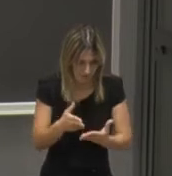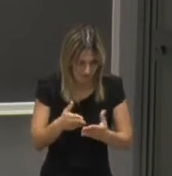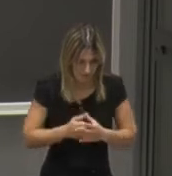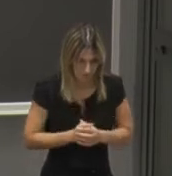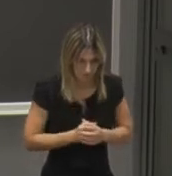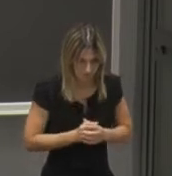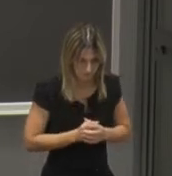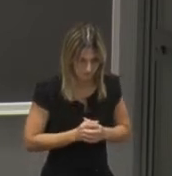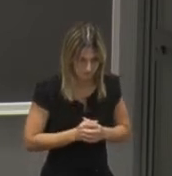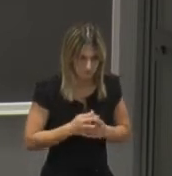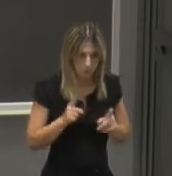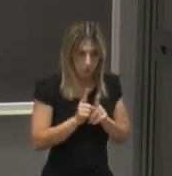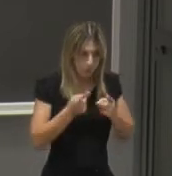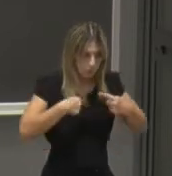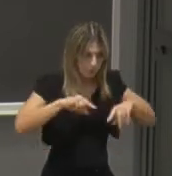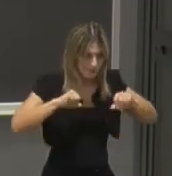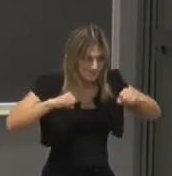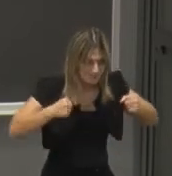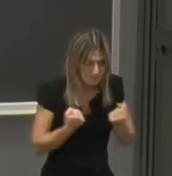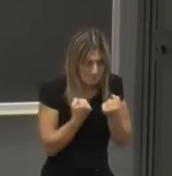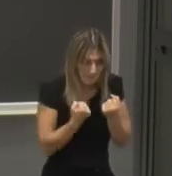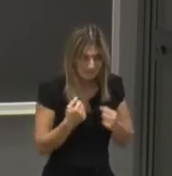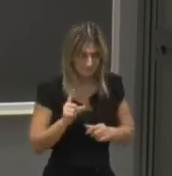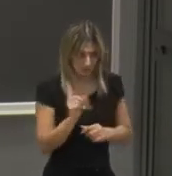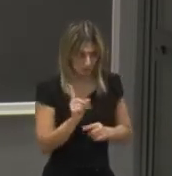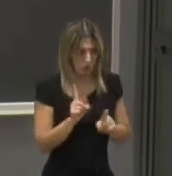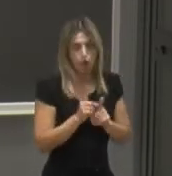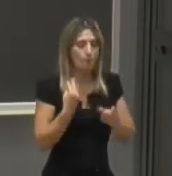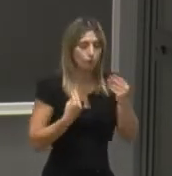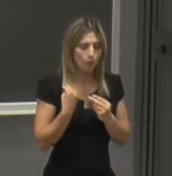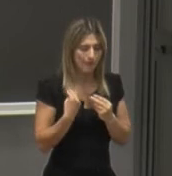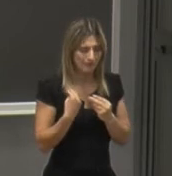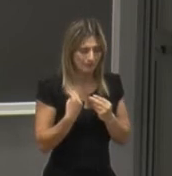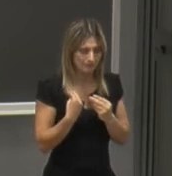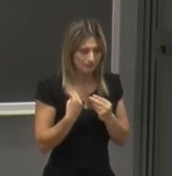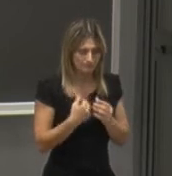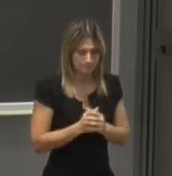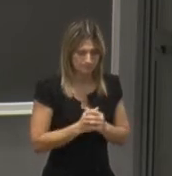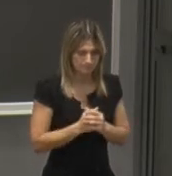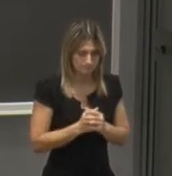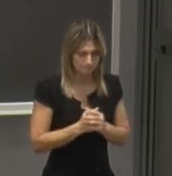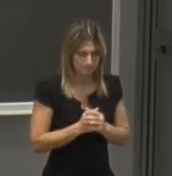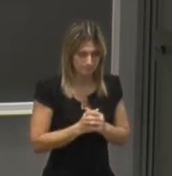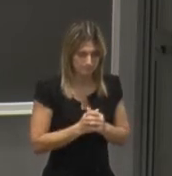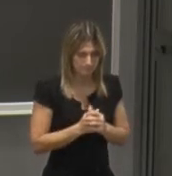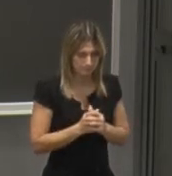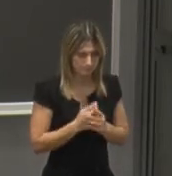'accordo? quindi non bisogna spaventarsi del porsi domande diciamo